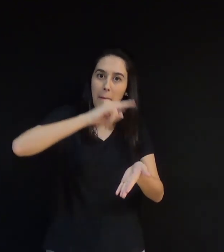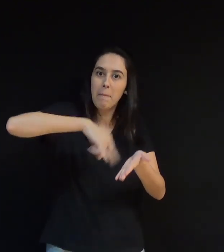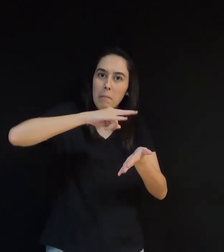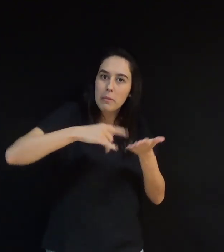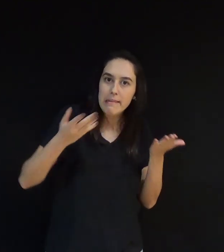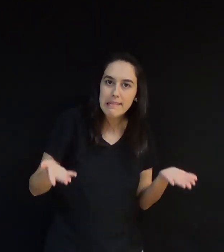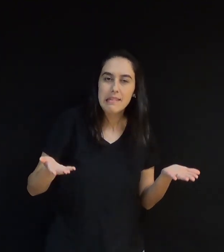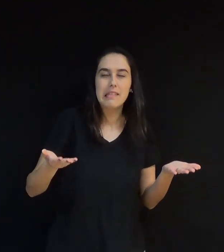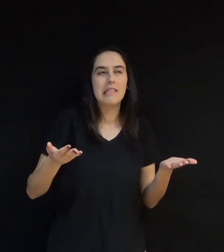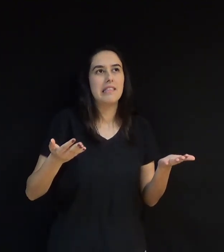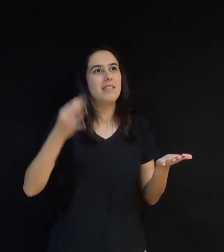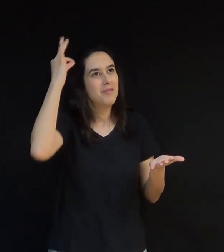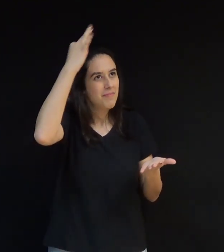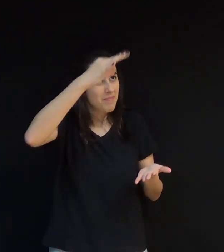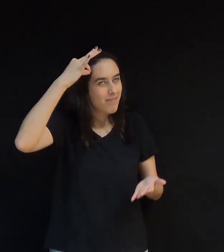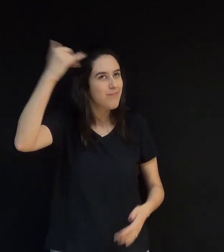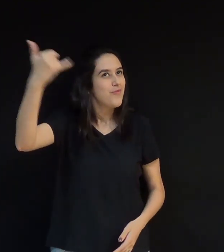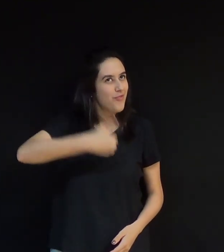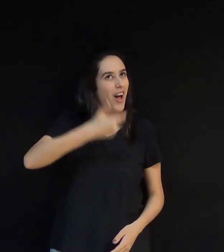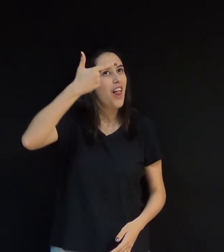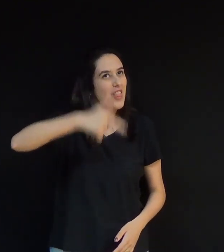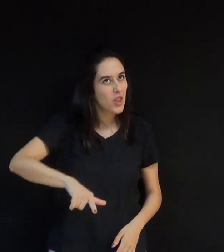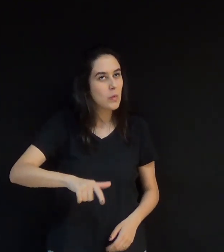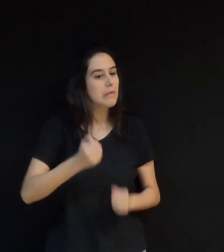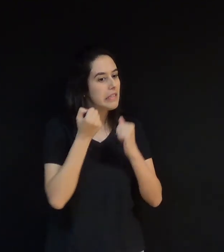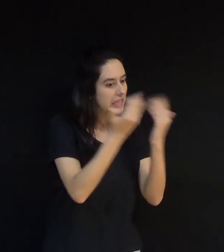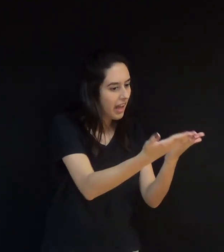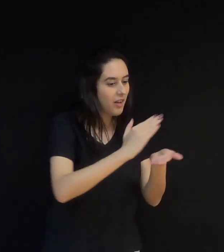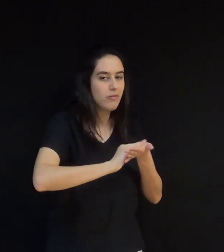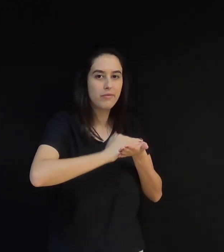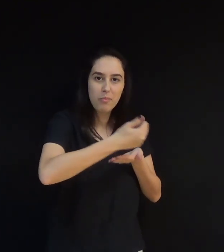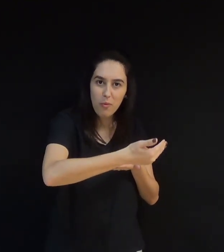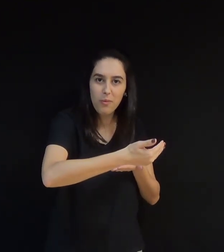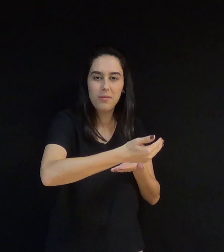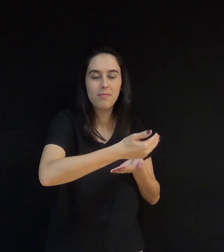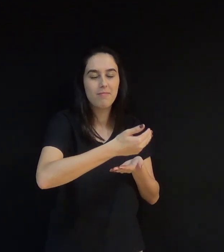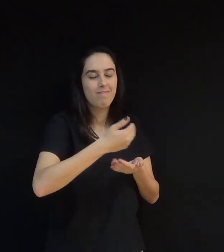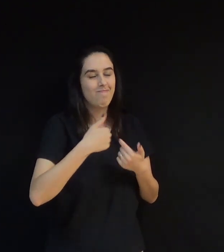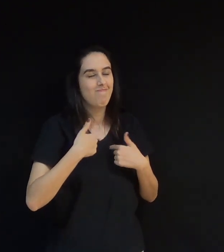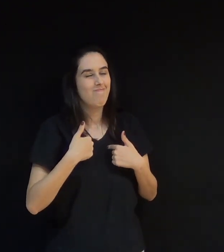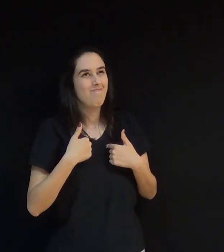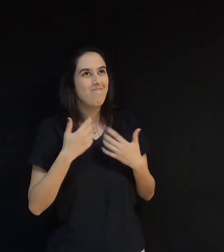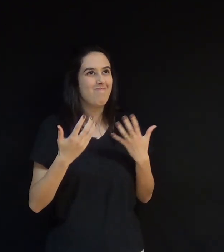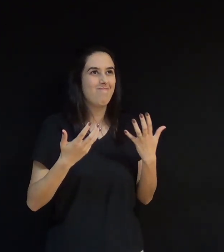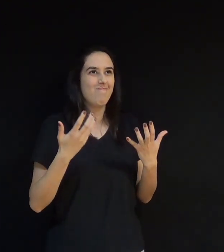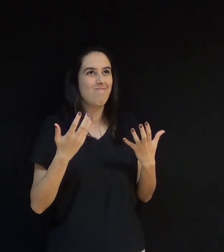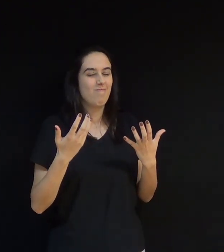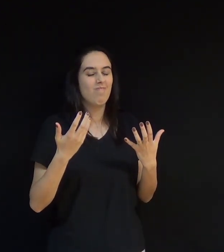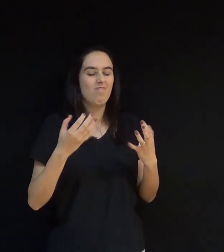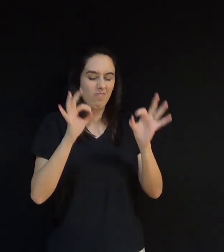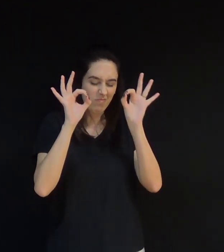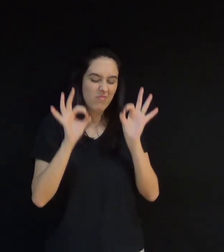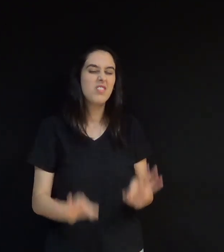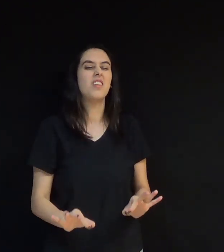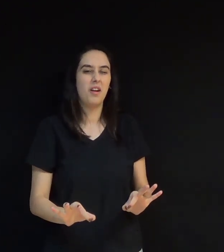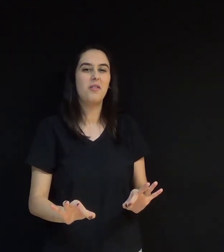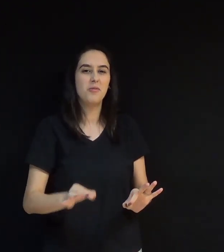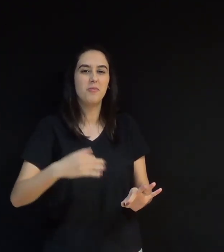E novamente o Espírito Santo falou. Dá o notebook para ele. Dessa vez não tive dúvidas. Subi até meu